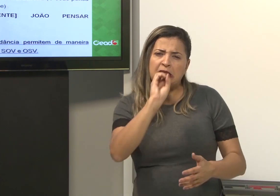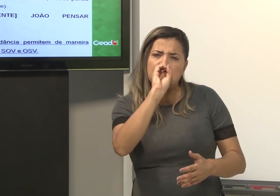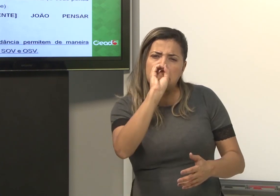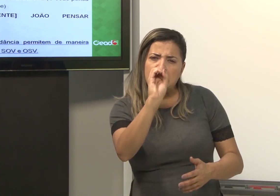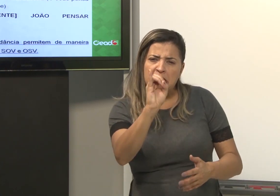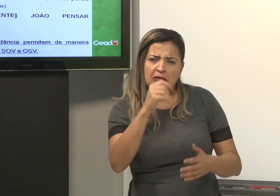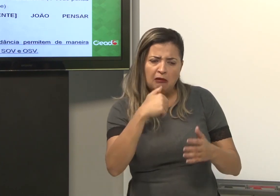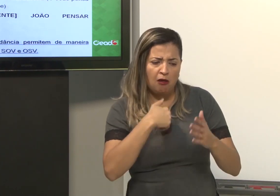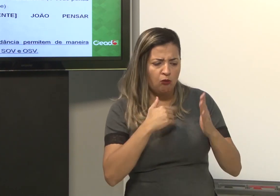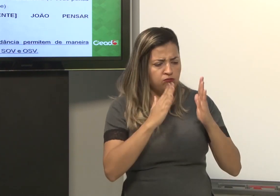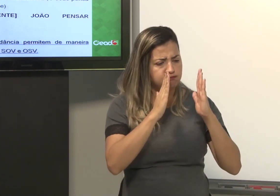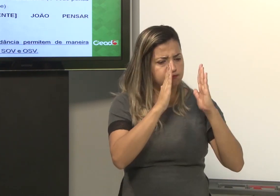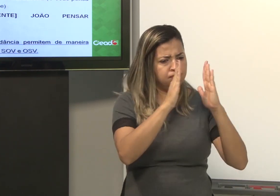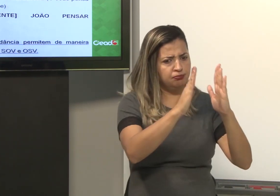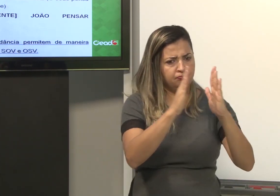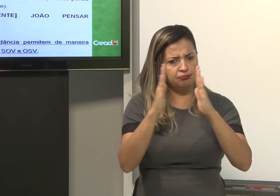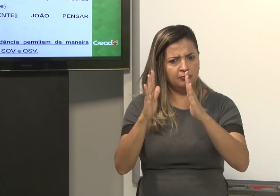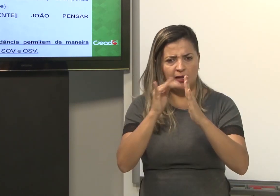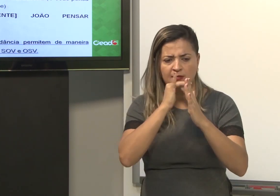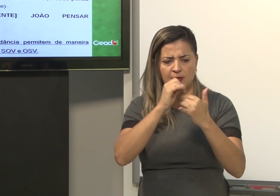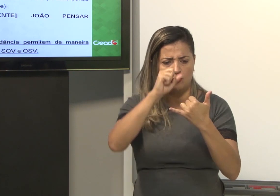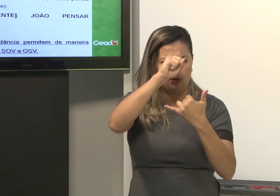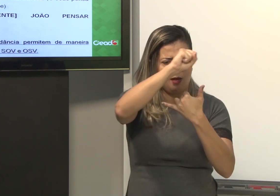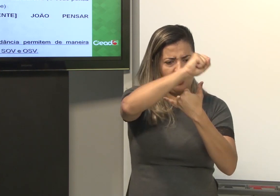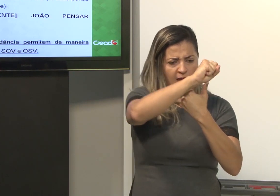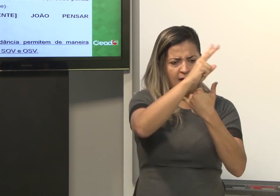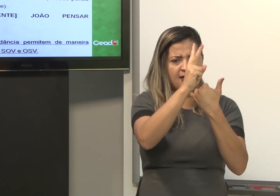Então, se eu organizo a frase, sujeito, verbo, objeto.